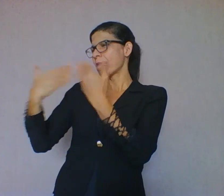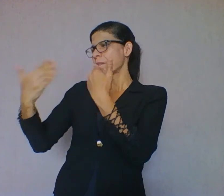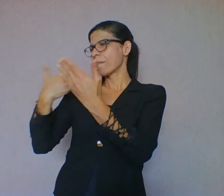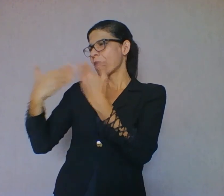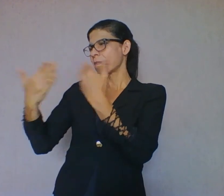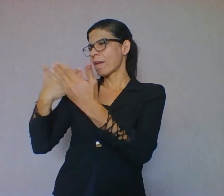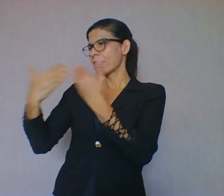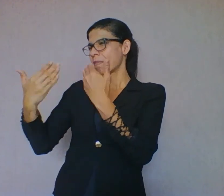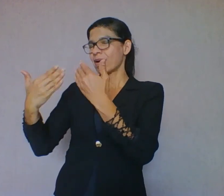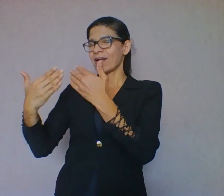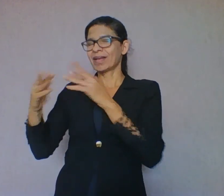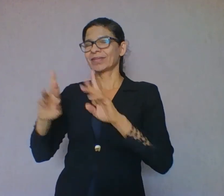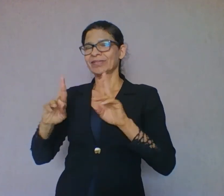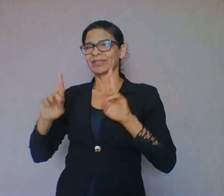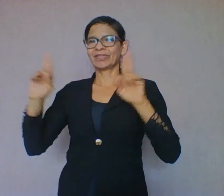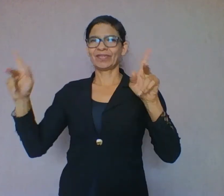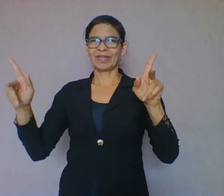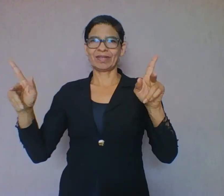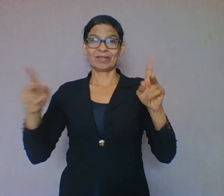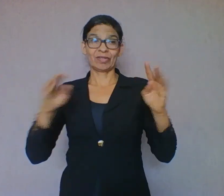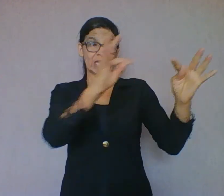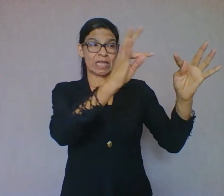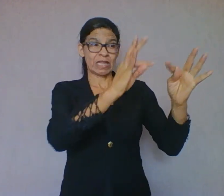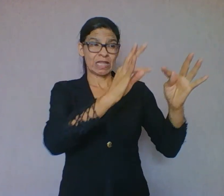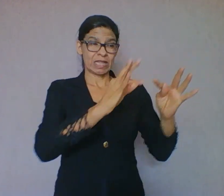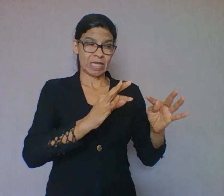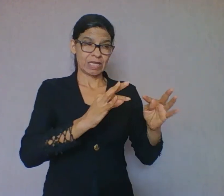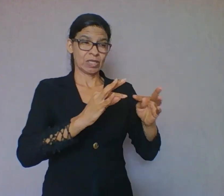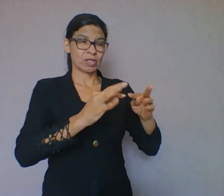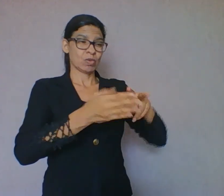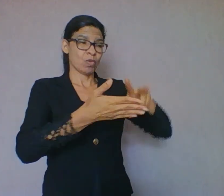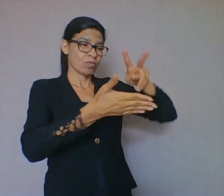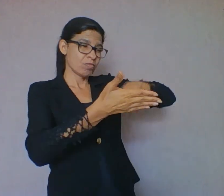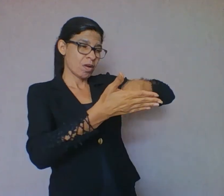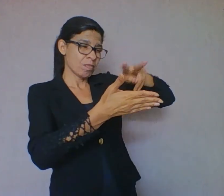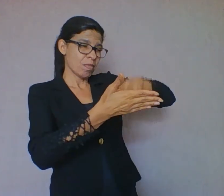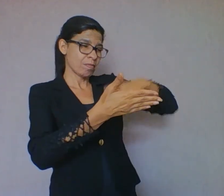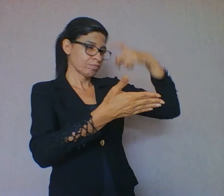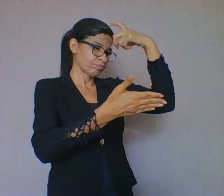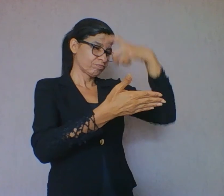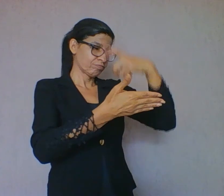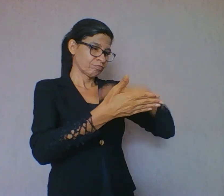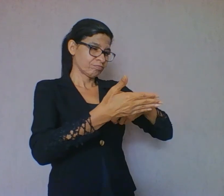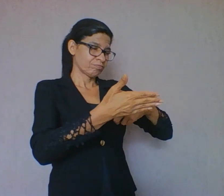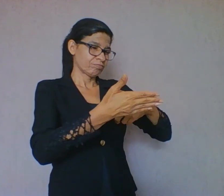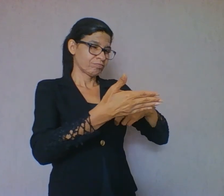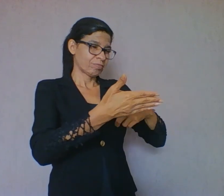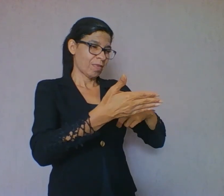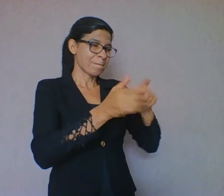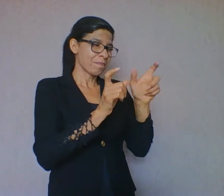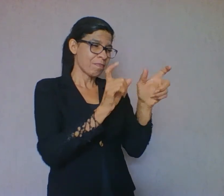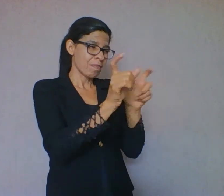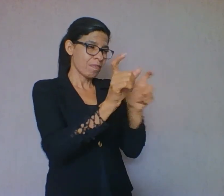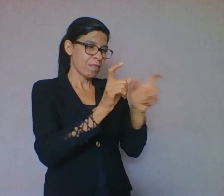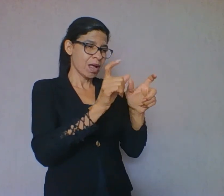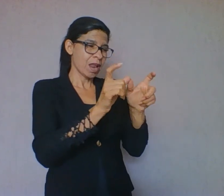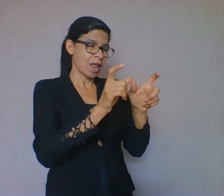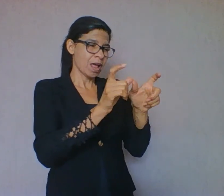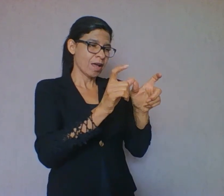gestos e repetições. Já na leitura, o leitor está diante de que? De palavras escritas por um